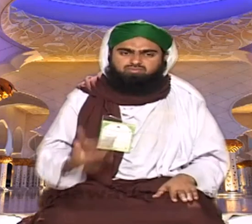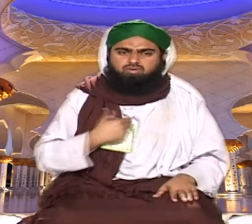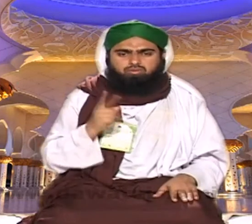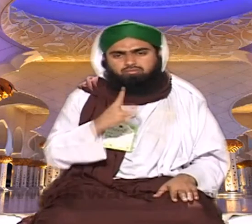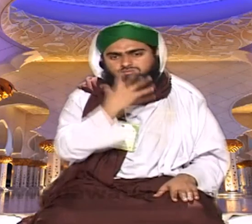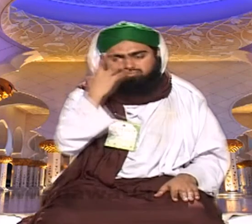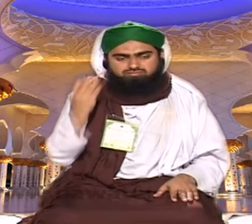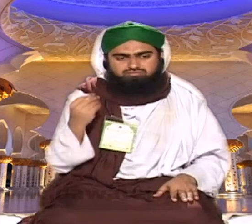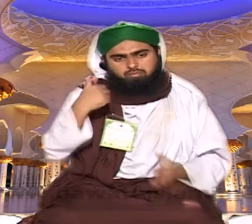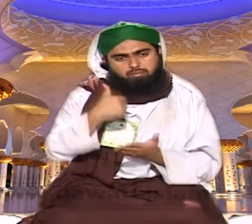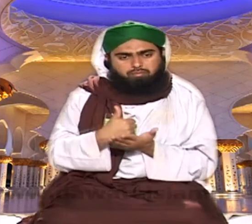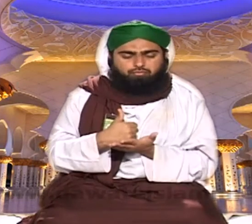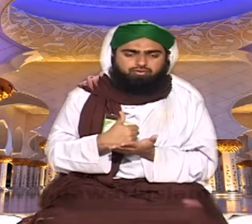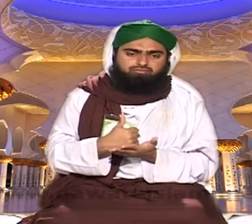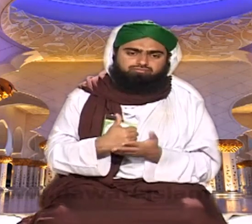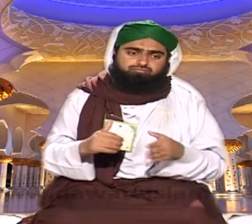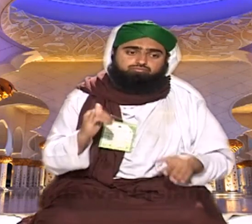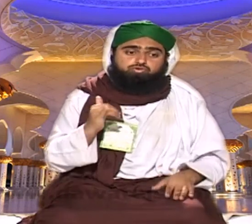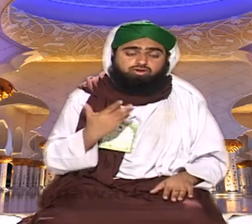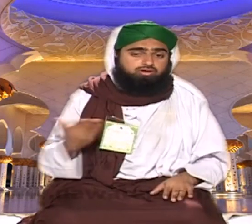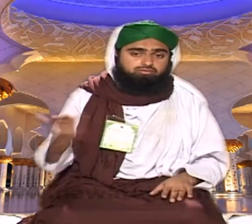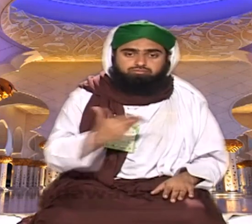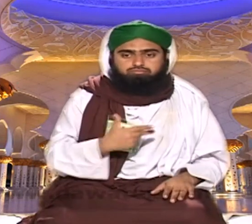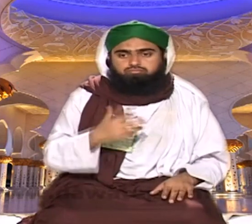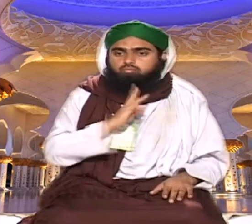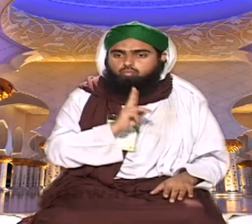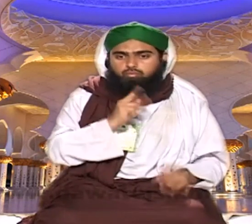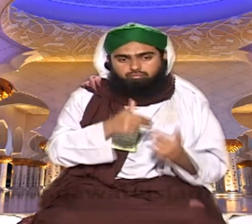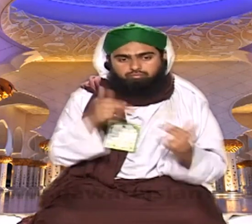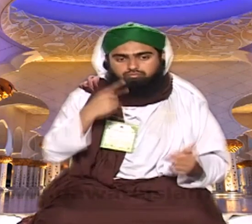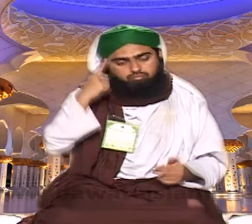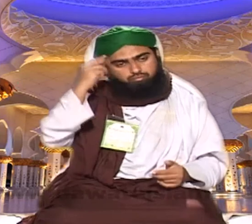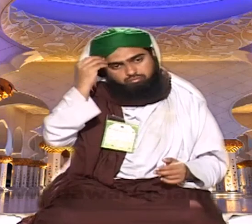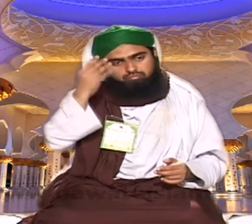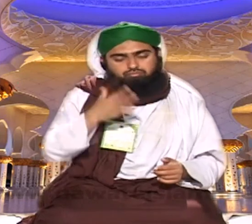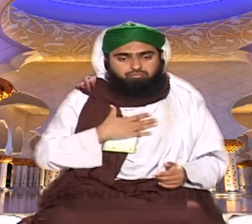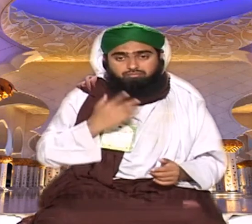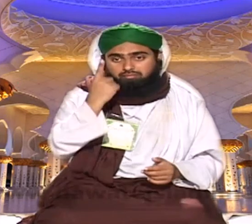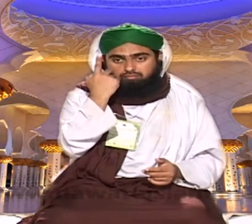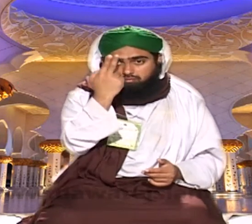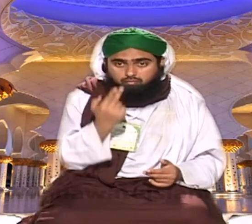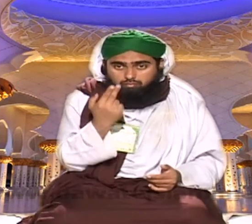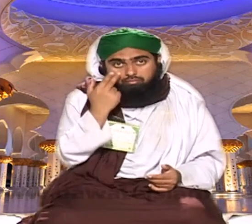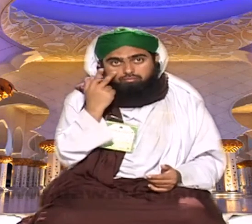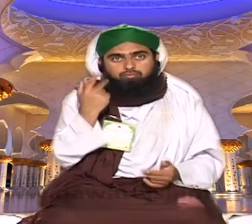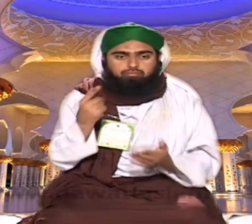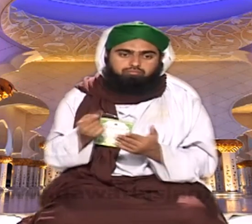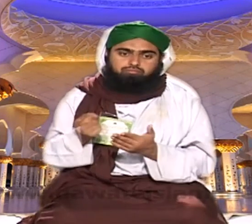ایک بار ہم بیٹے میں سے بہت دنوں کی باتیں دیکھئے بتانے والے کو اسے پہ یاد لیا مجھے یاد رہ گیا برکت یہ کہ میں نے اس کو لکھ لیا ہے انہوں نے مجھے